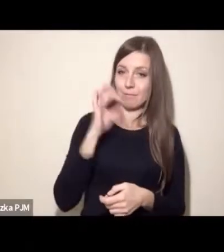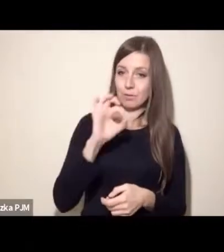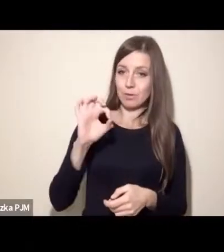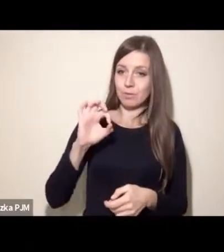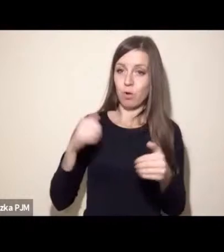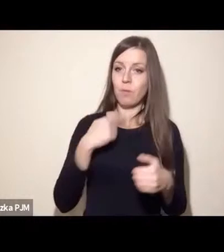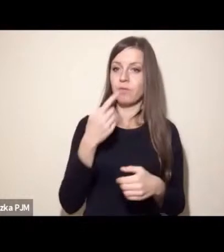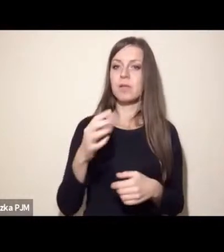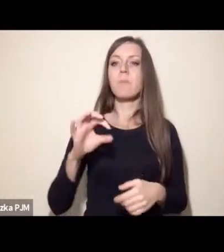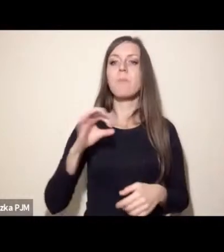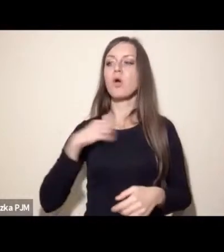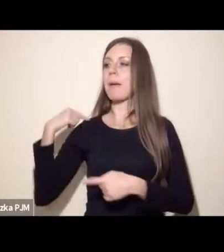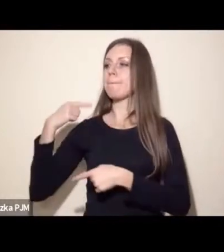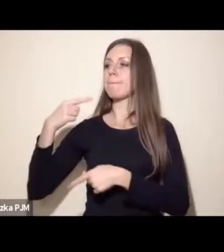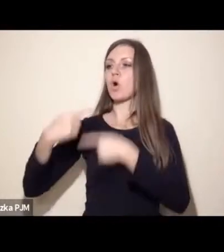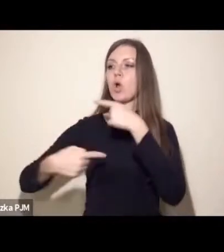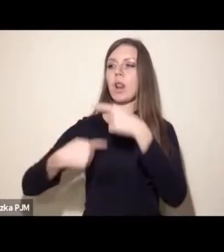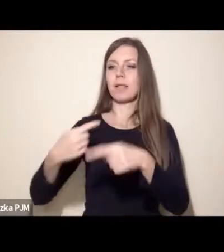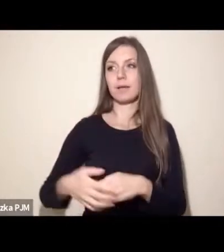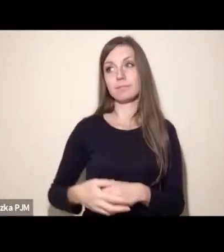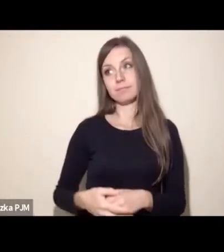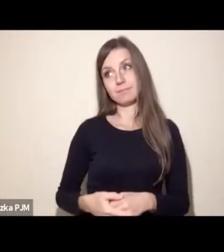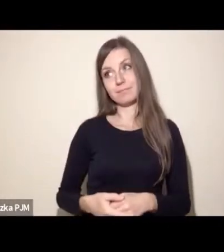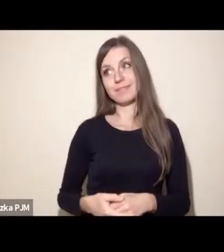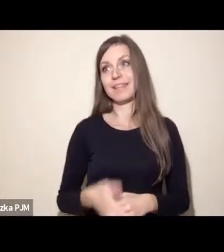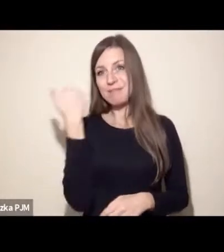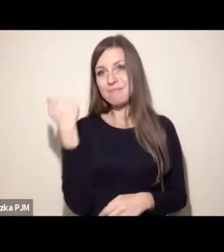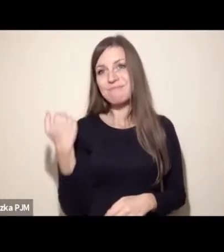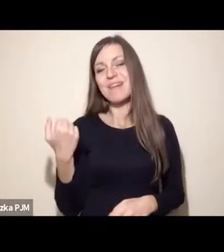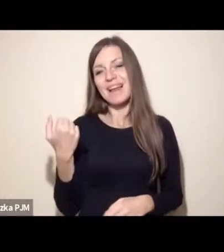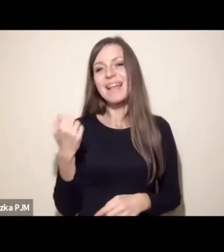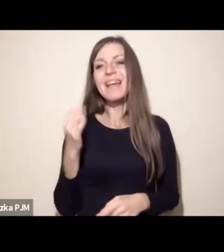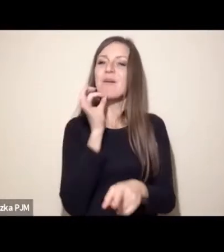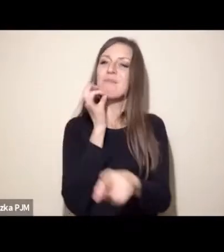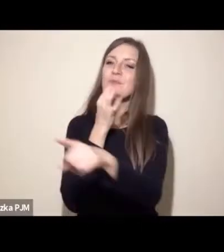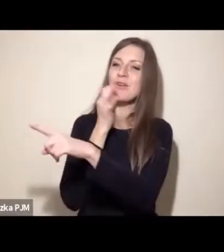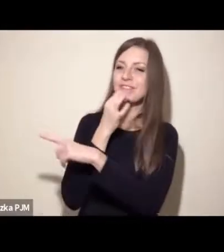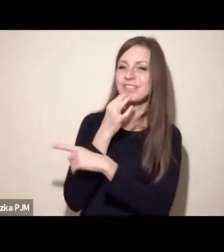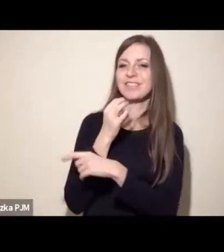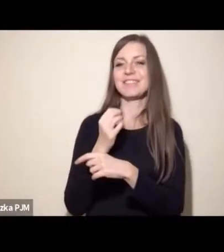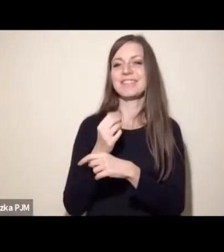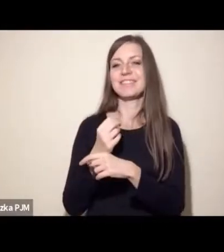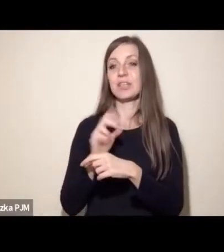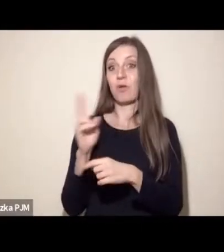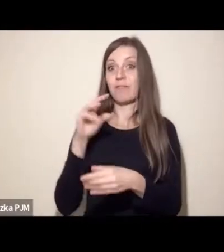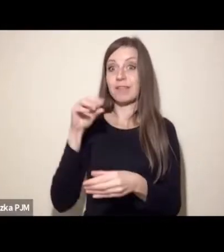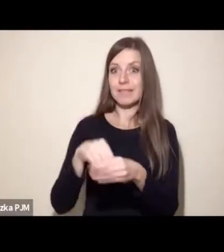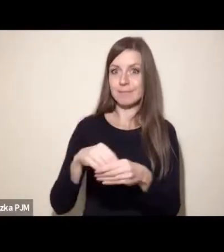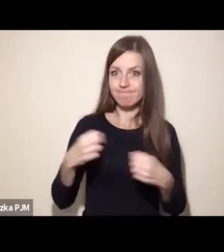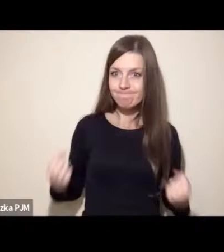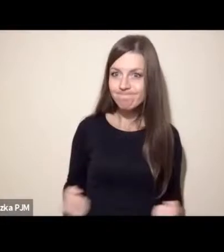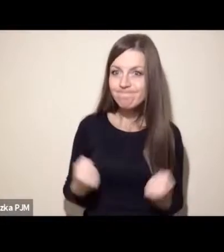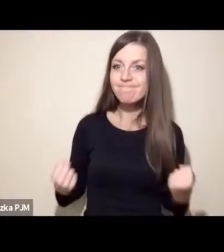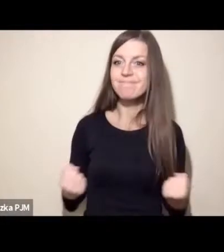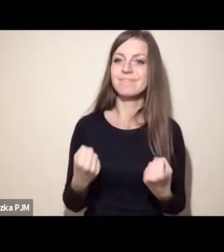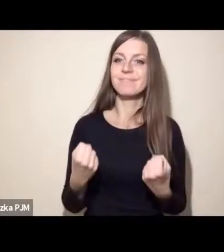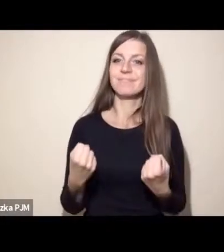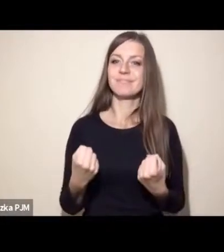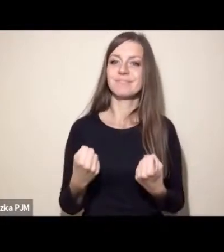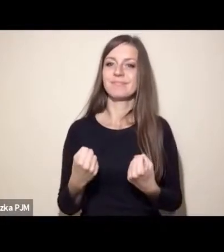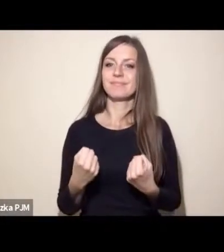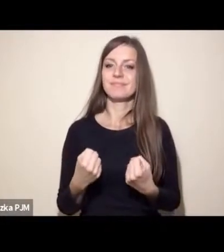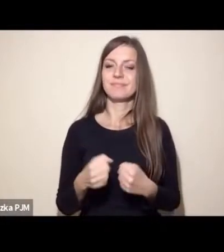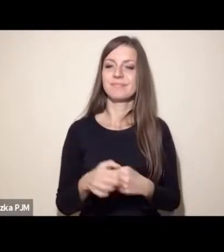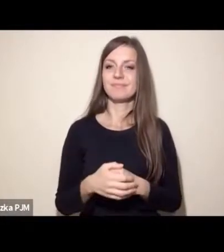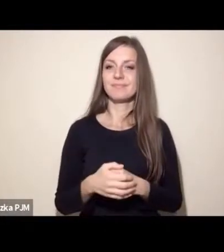pokolenie, ale na pewno gdzieś zrozumieją mnie ci młodzi zaangażowani, bo właśnie cieszy mnie to, że Gen